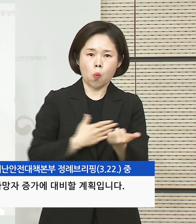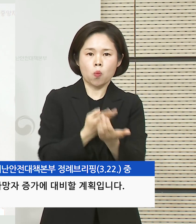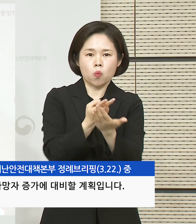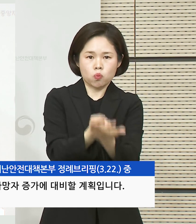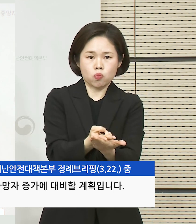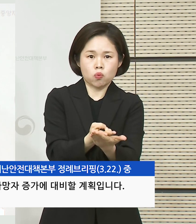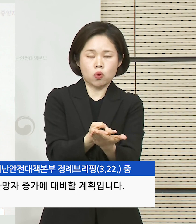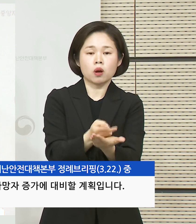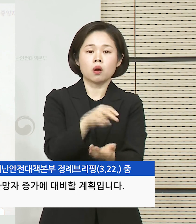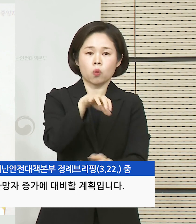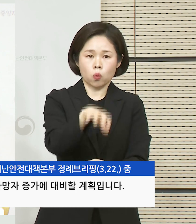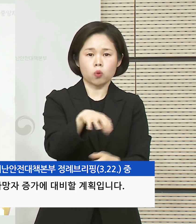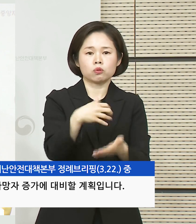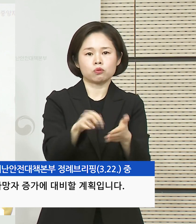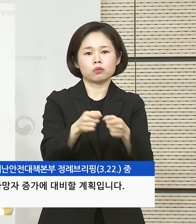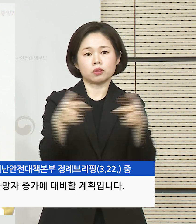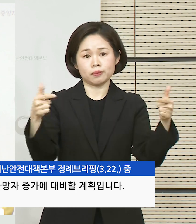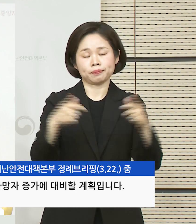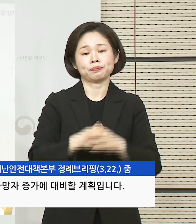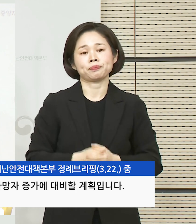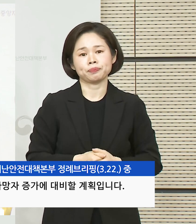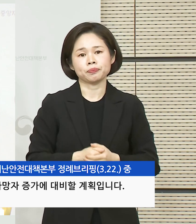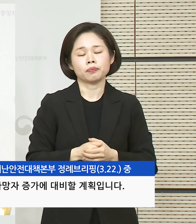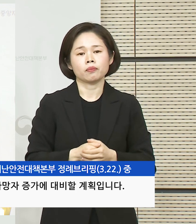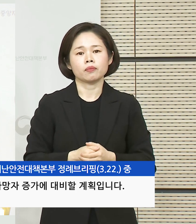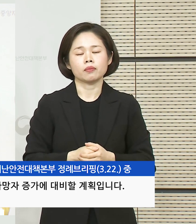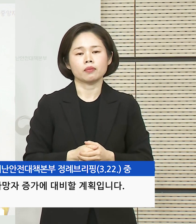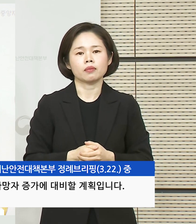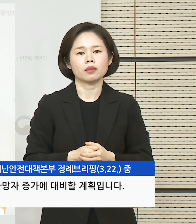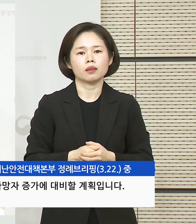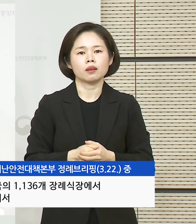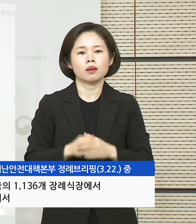설치하여 향후 사망자 증가에 대비할 계획입니다.